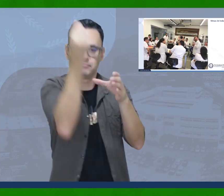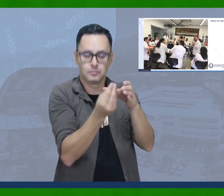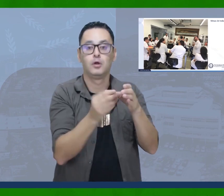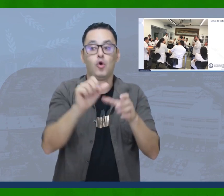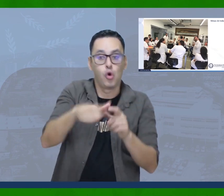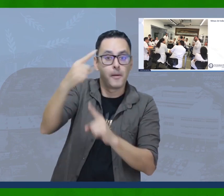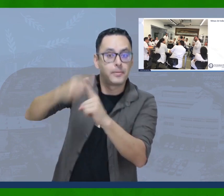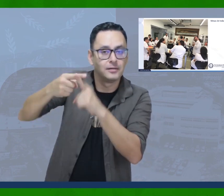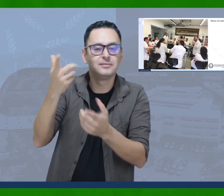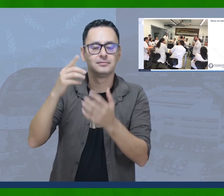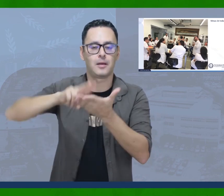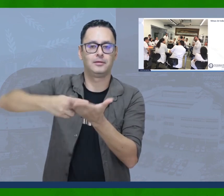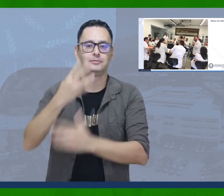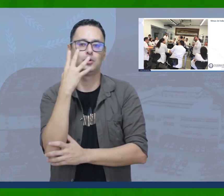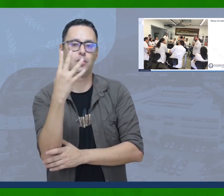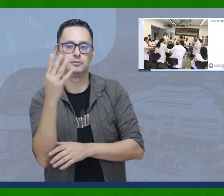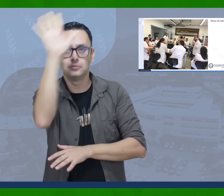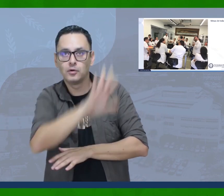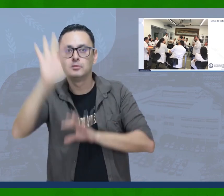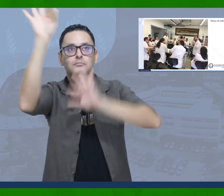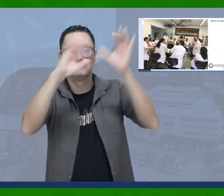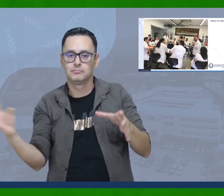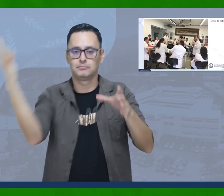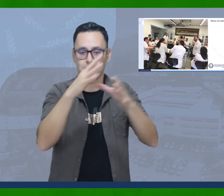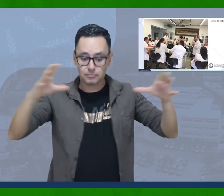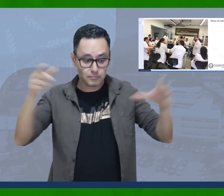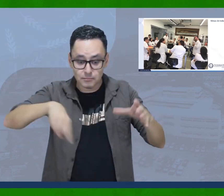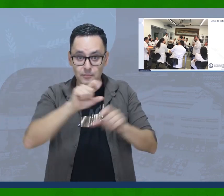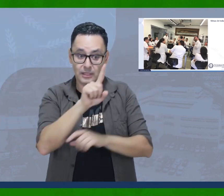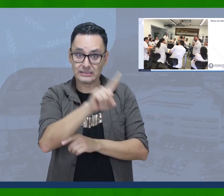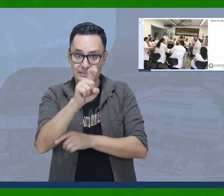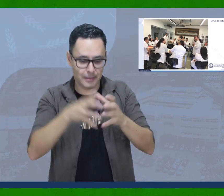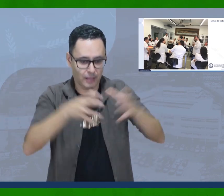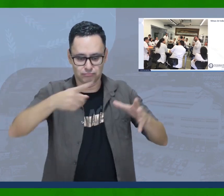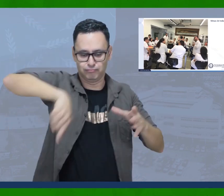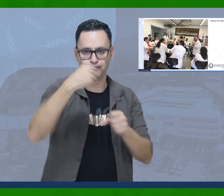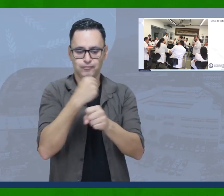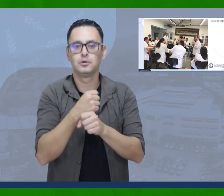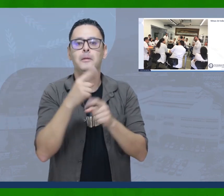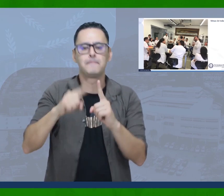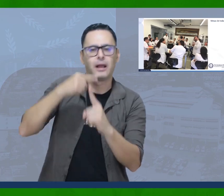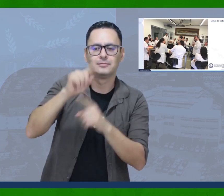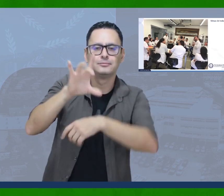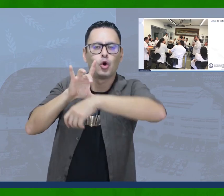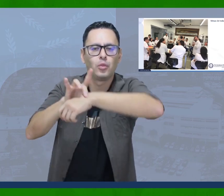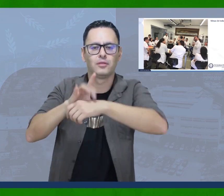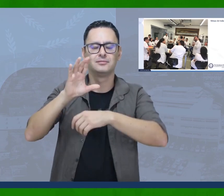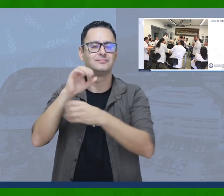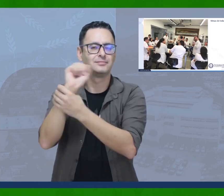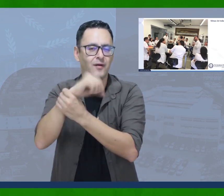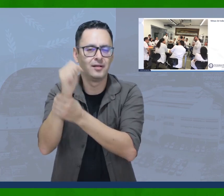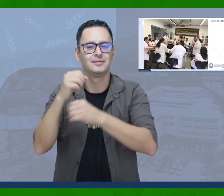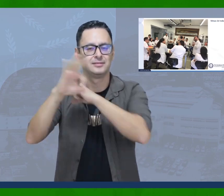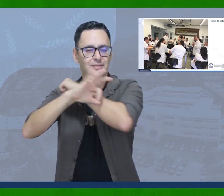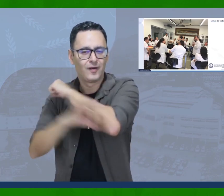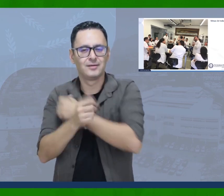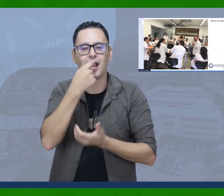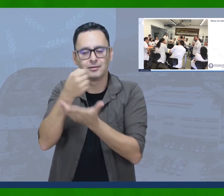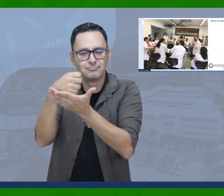con identidad sorda y experiencia en lengua de señas, además de dos personas sordas lingüistas, más cuatro intérpretes de diferentes